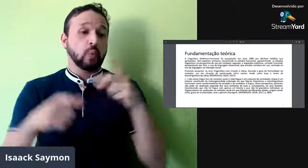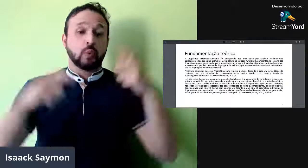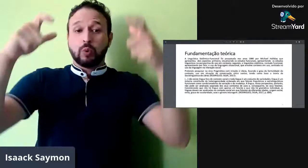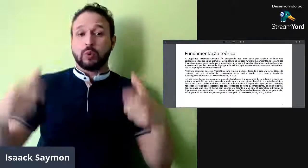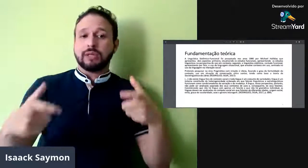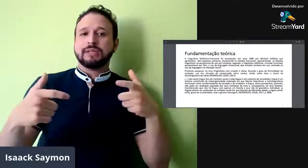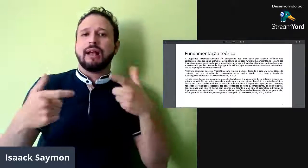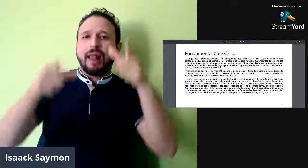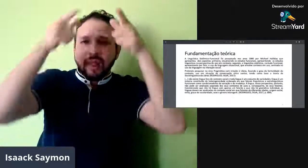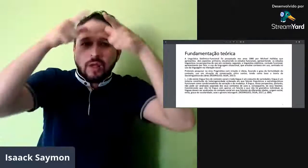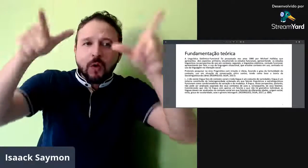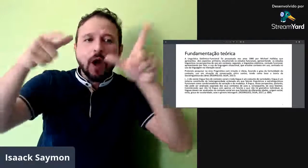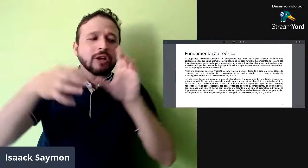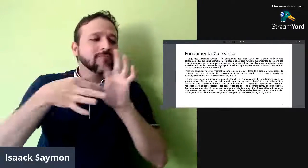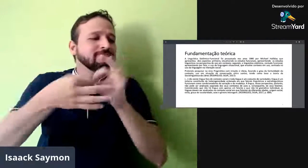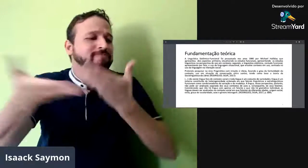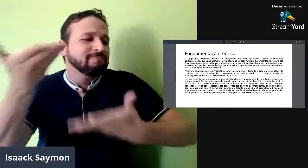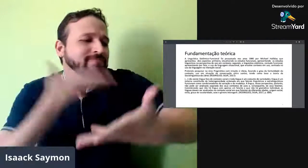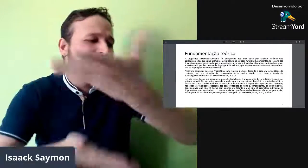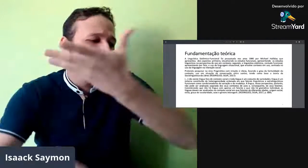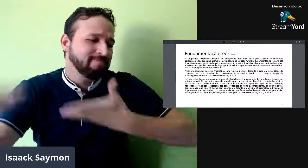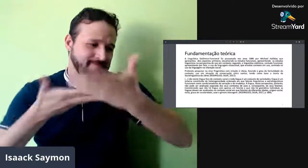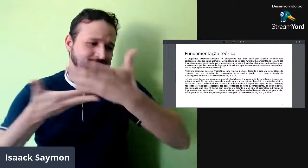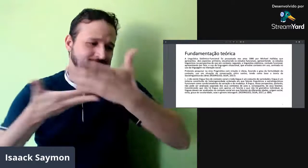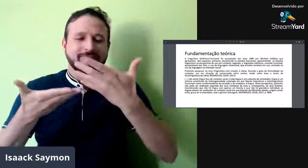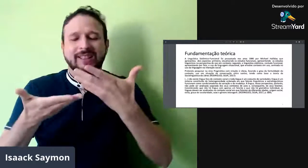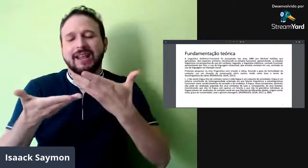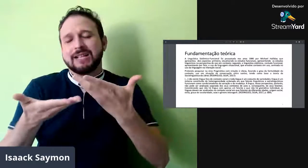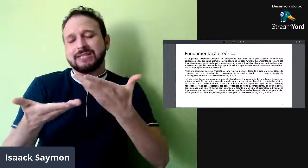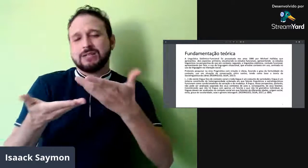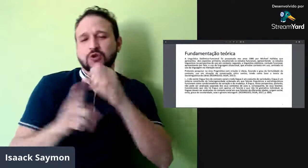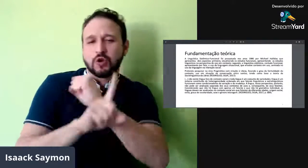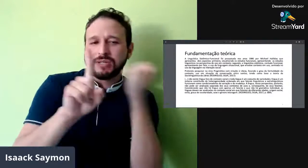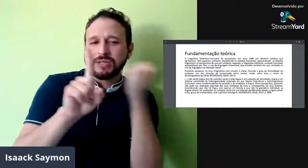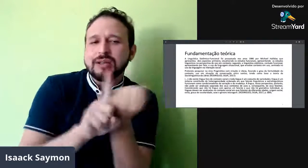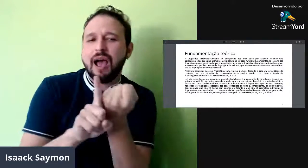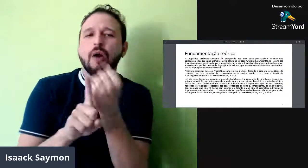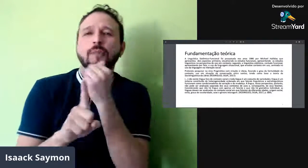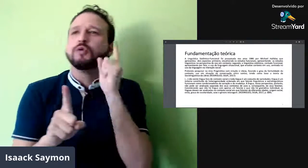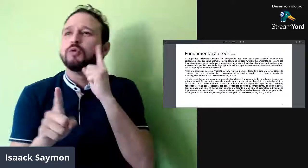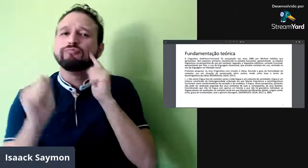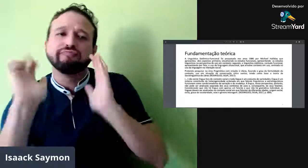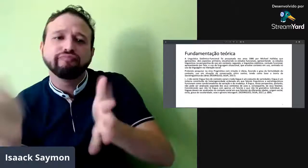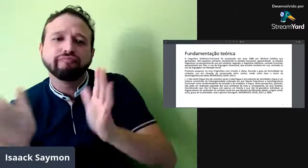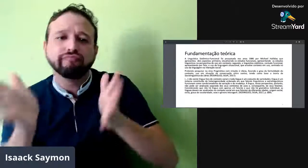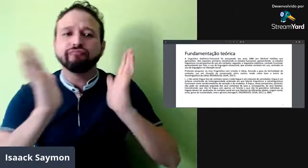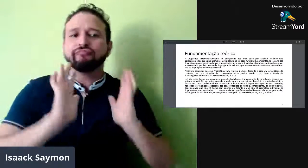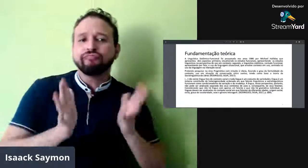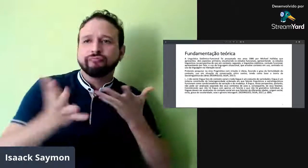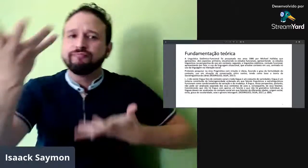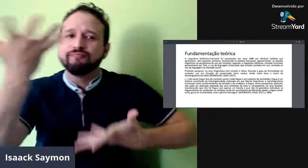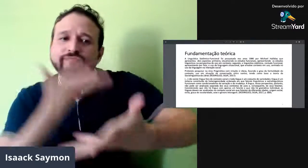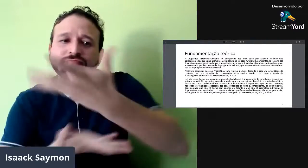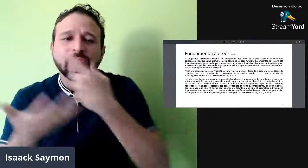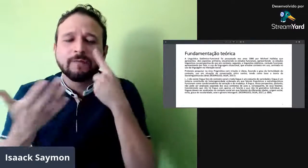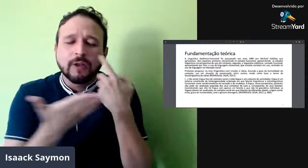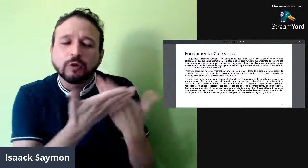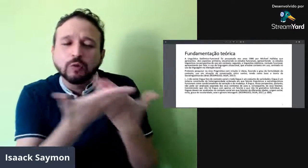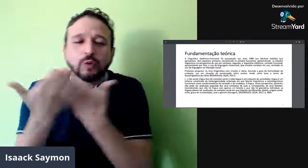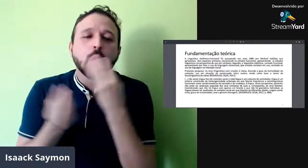que envolve o contexto em uso, centrada no uso da linguagem, na interação social, de como os surdos